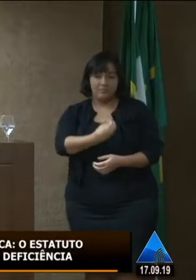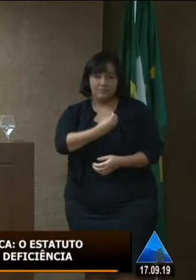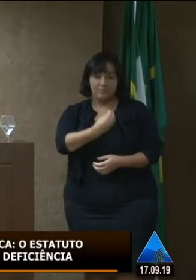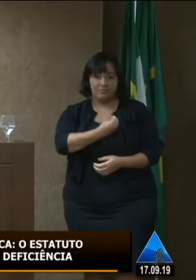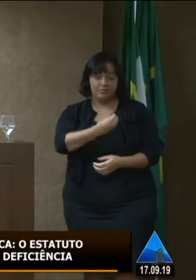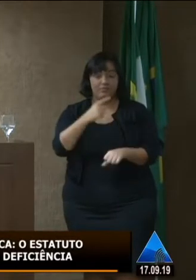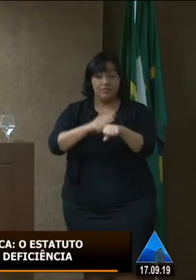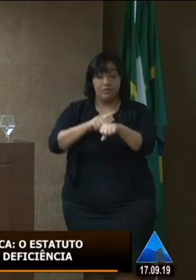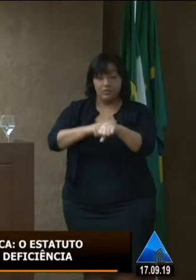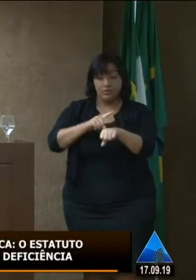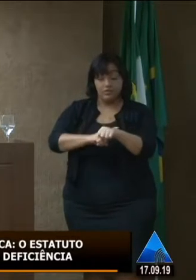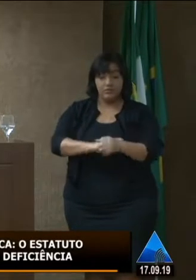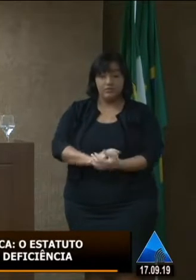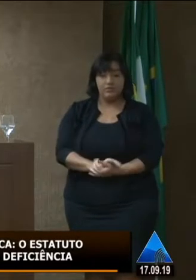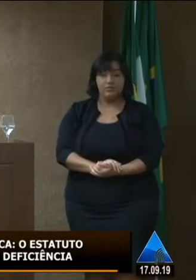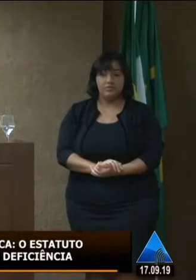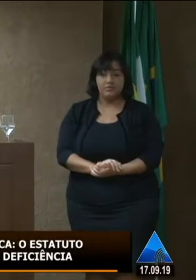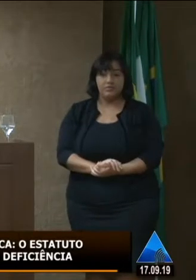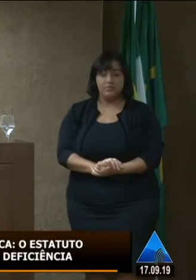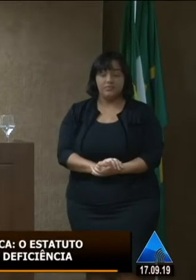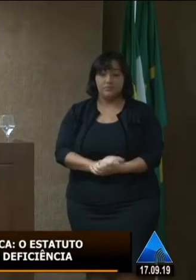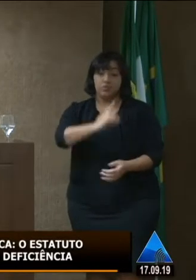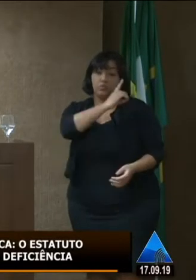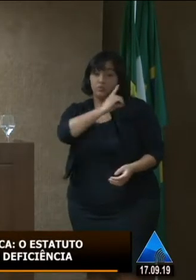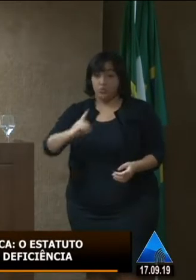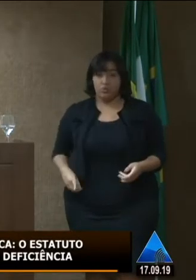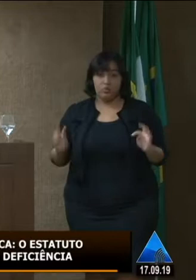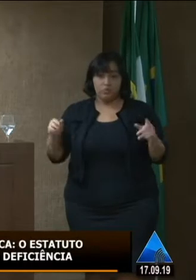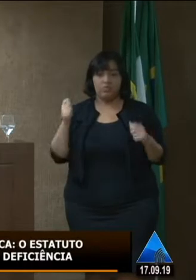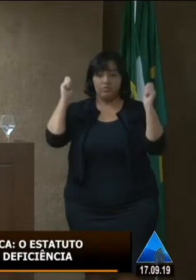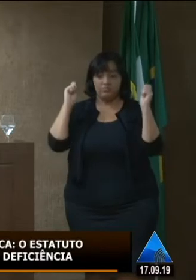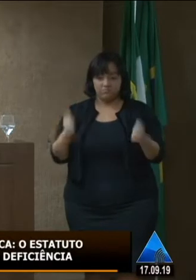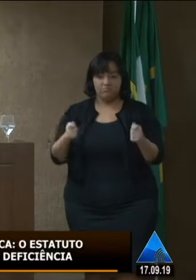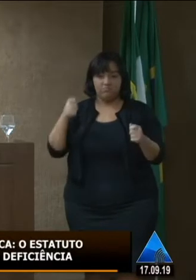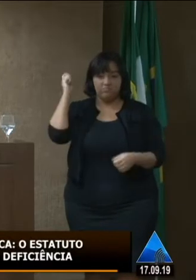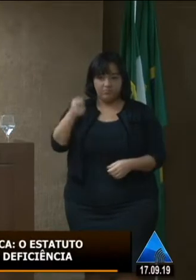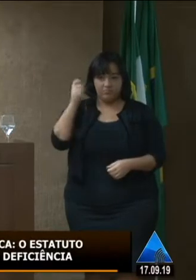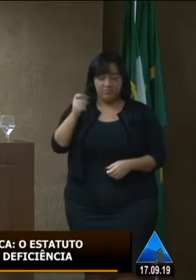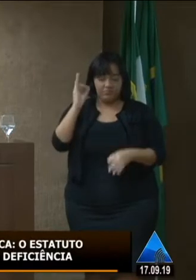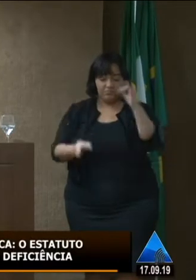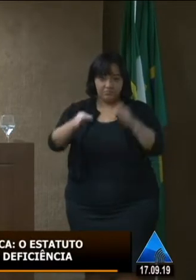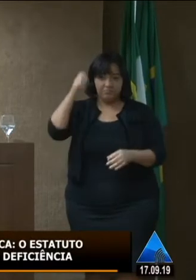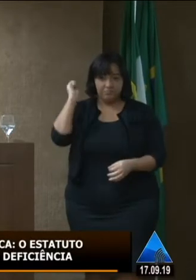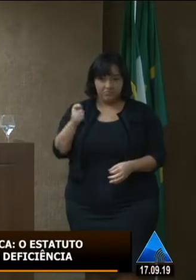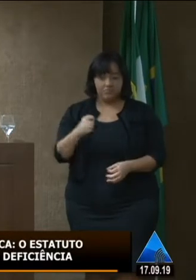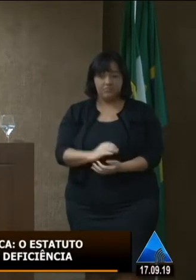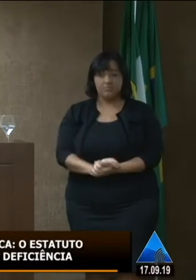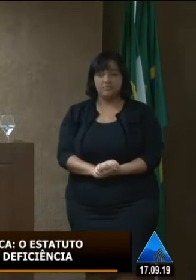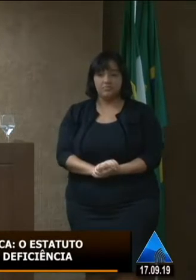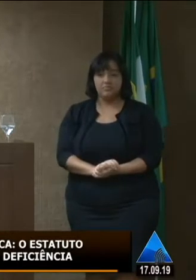na hora que é os deputados bateram o martelo aprovando a convenção né